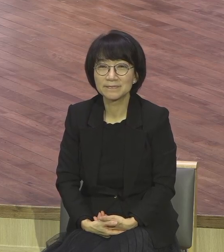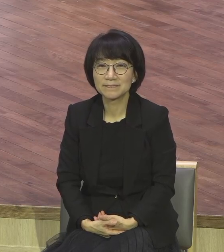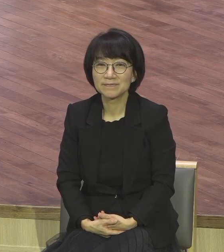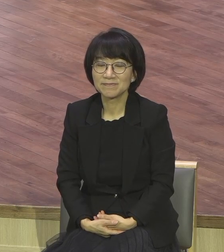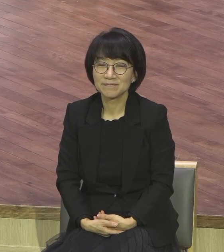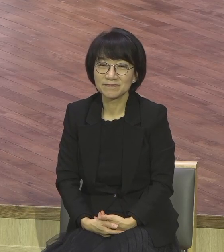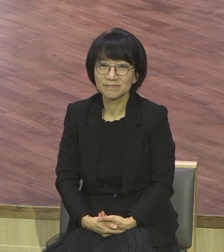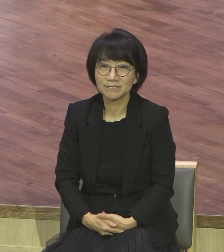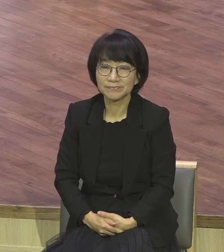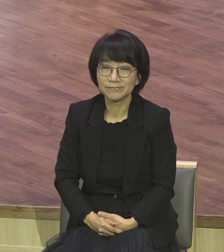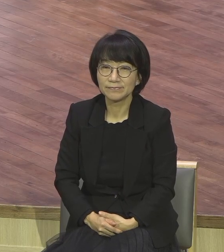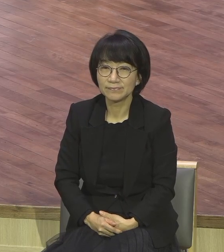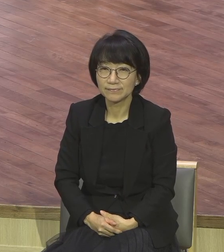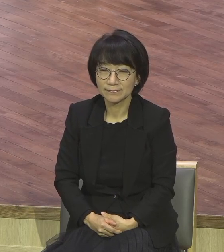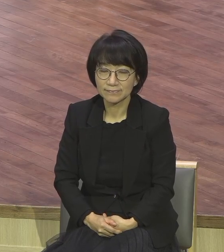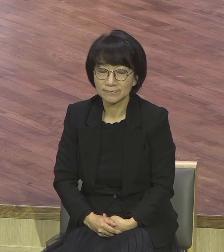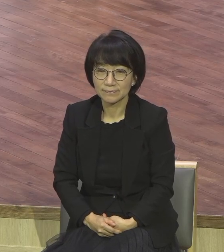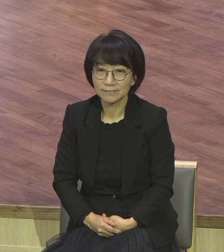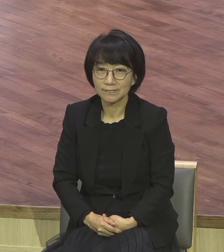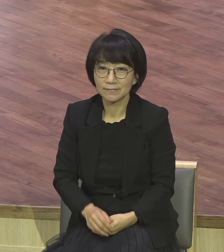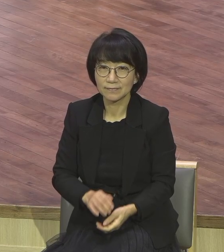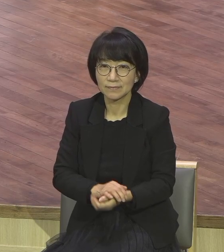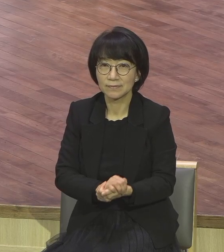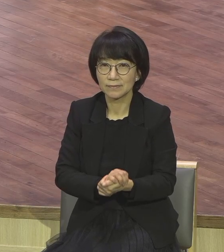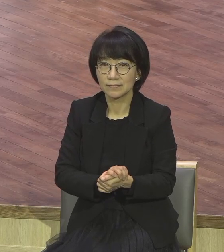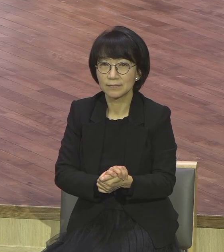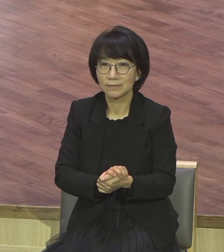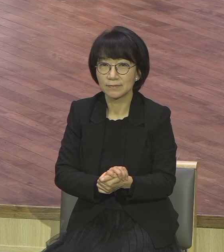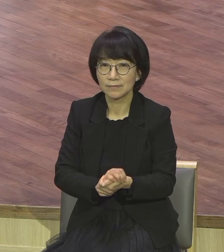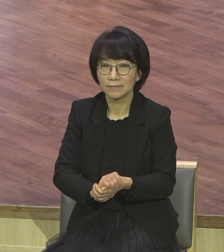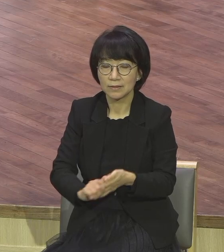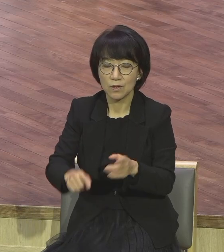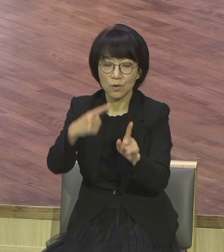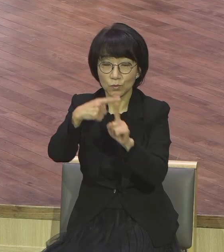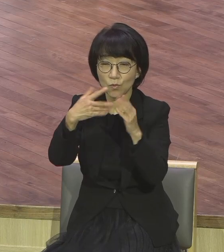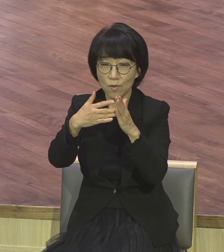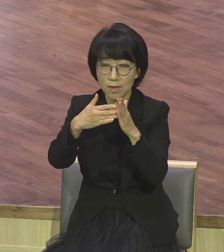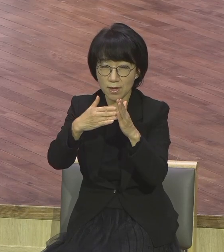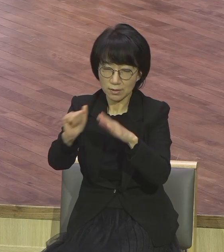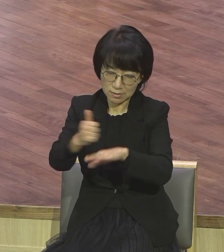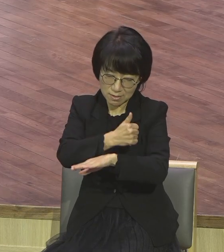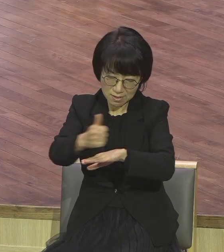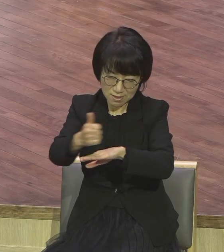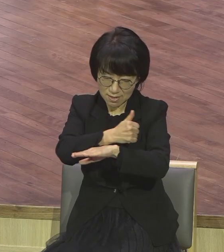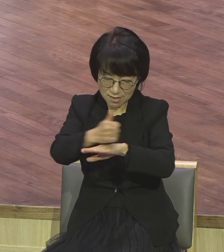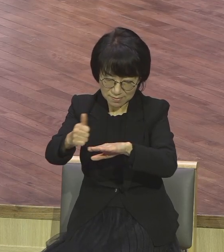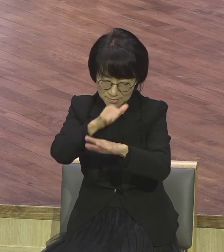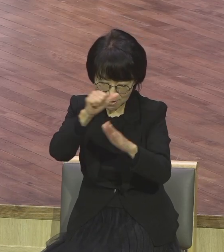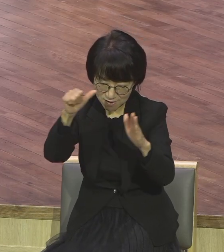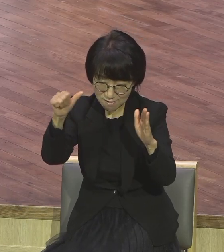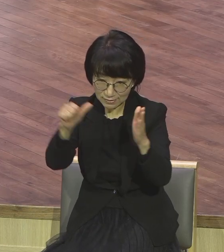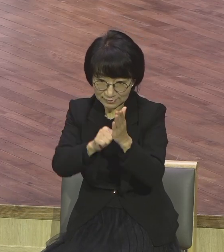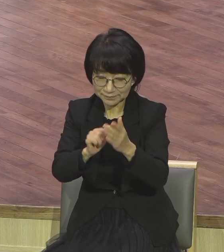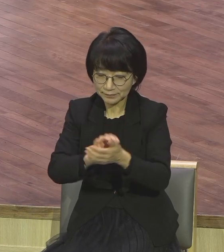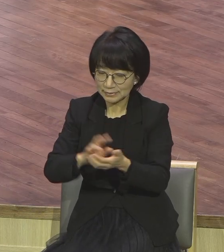교회를 평생 다니면서 수천번 수만번 석유 듣고 찬상 부르고 그렇게